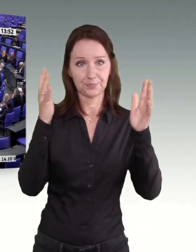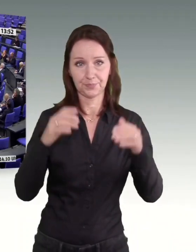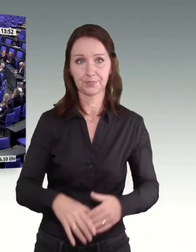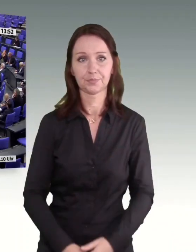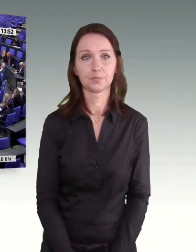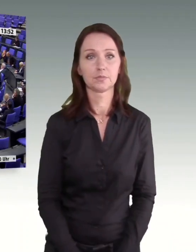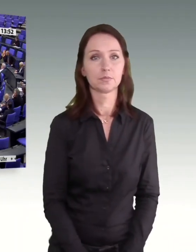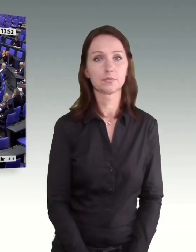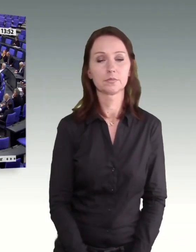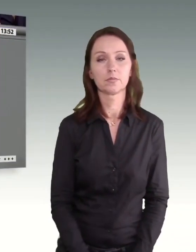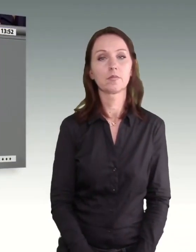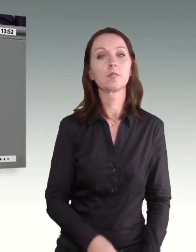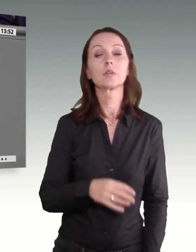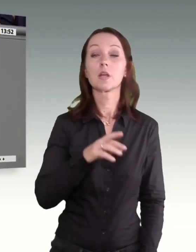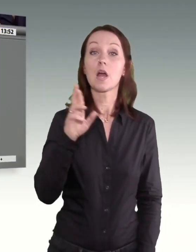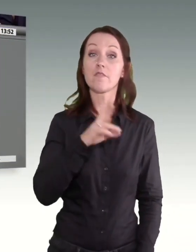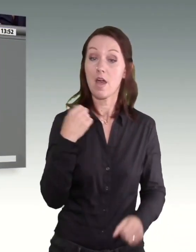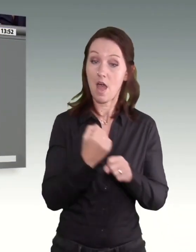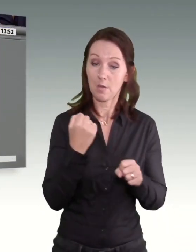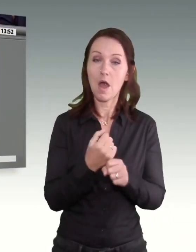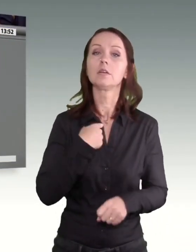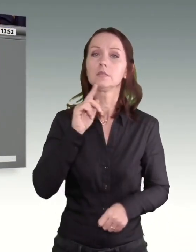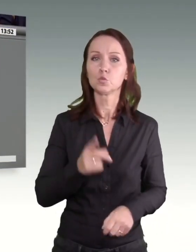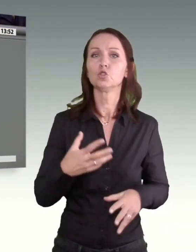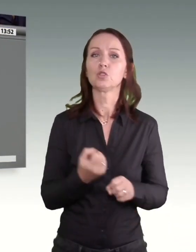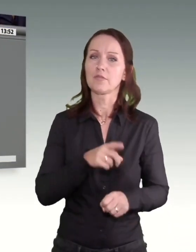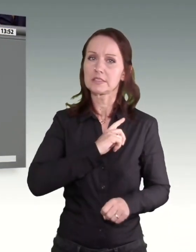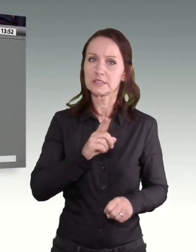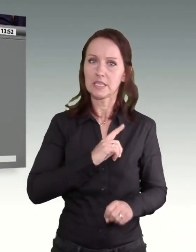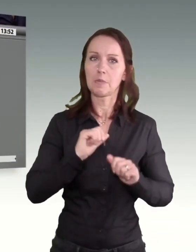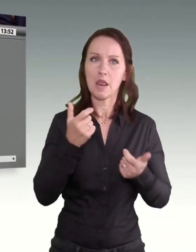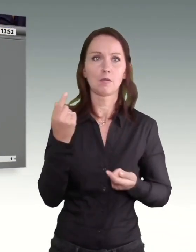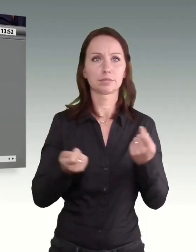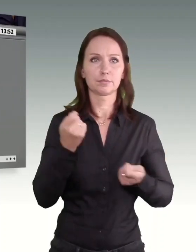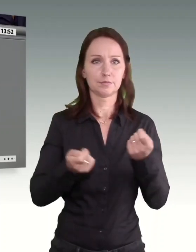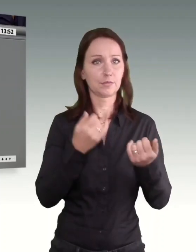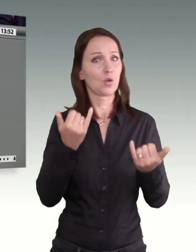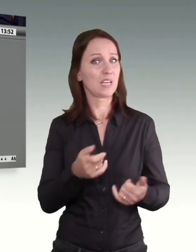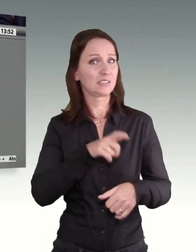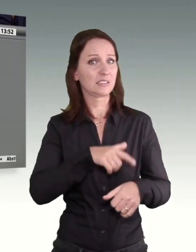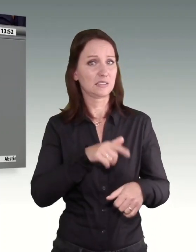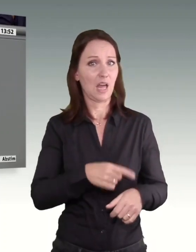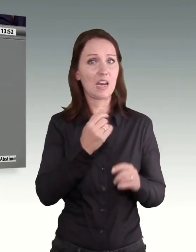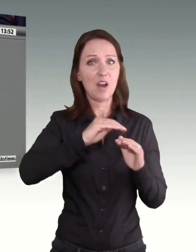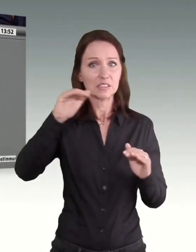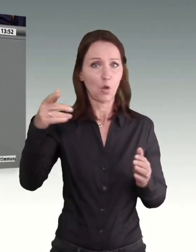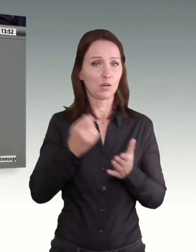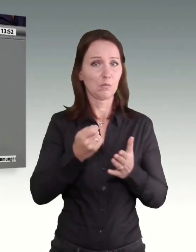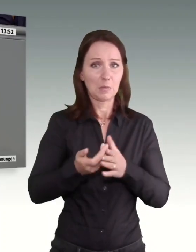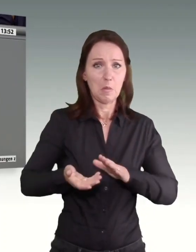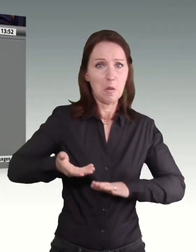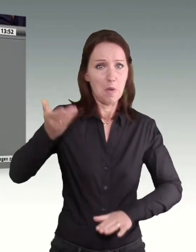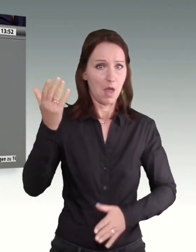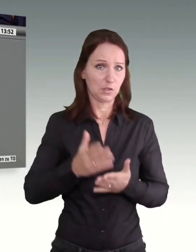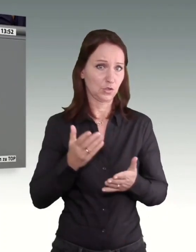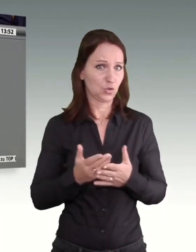Wer arbeitet, muss davon leben können. In Zeiten von Inflation und Preissteigerung gilt das umso mehr. Diejenigen, die